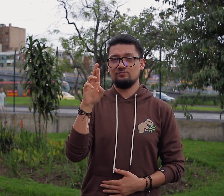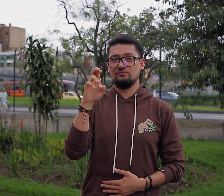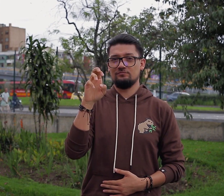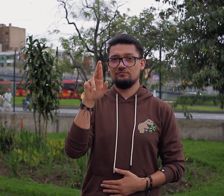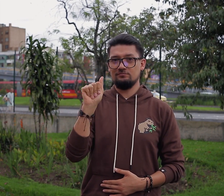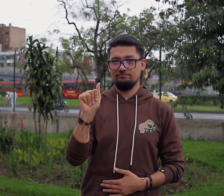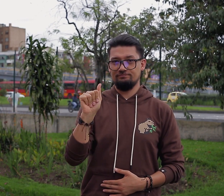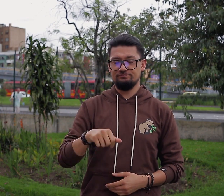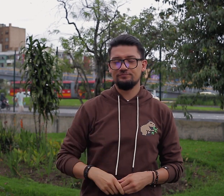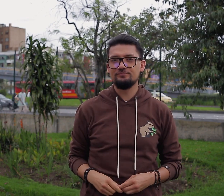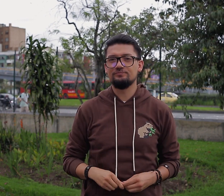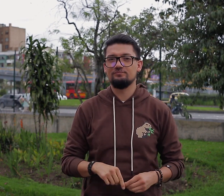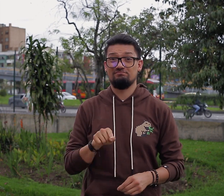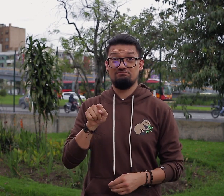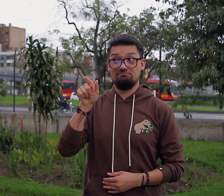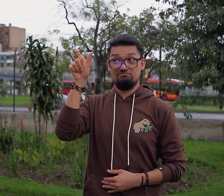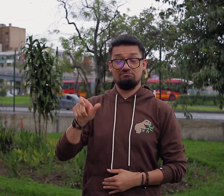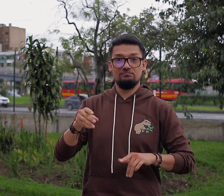Vega Morera.